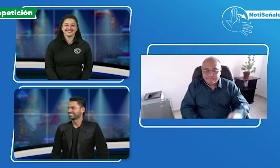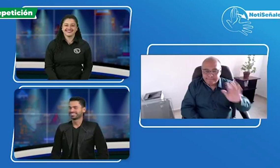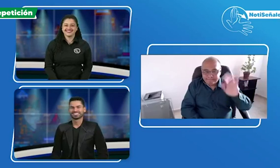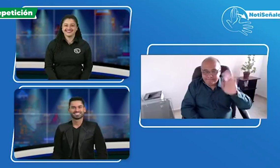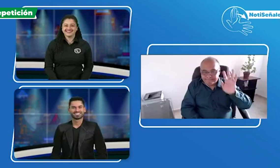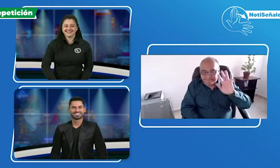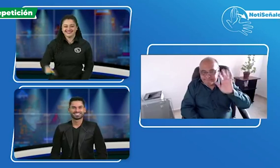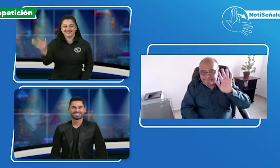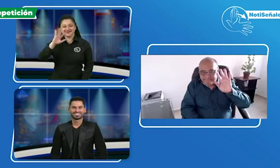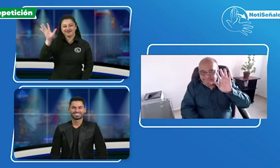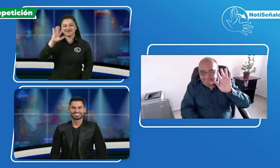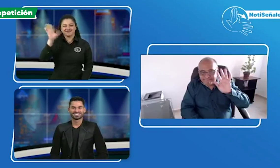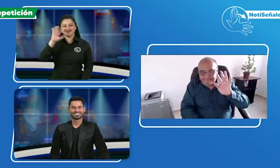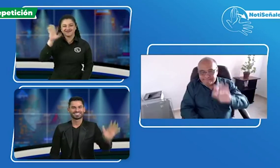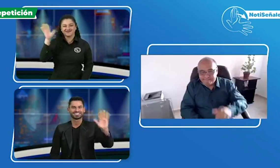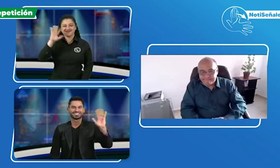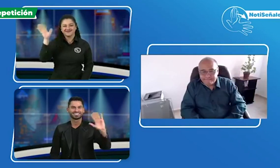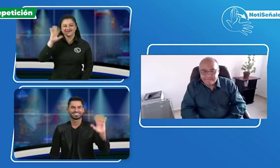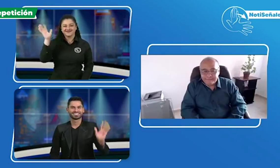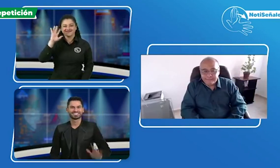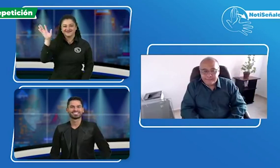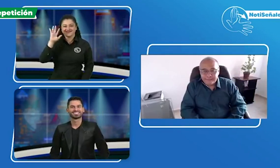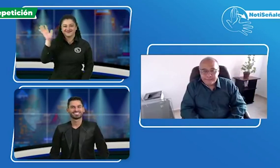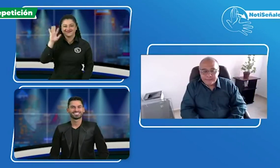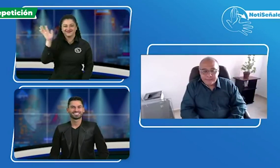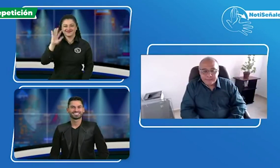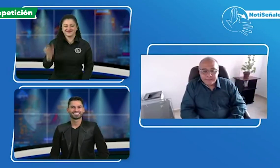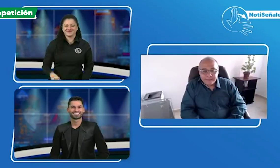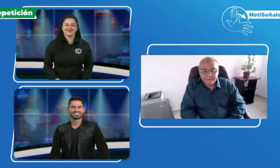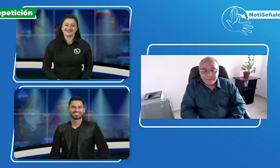hasta luego hasta luego chao